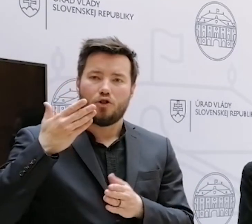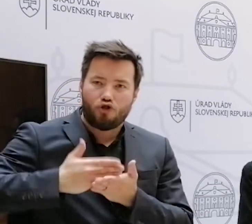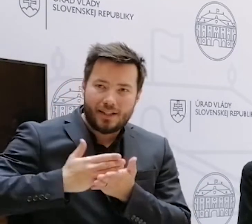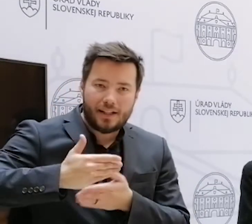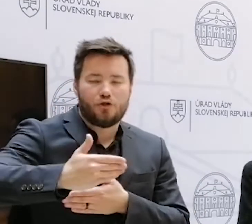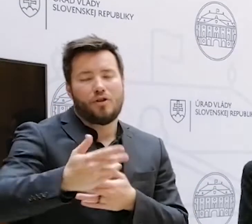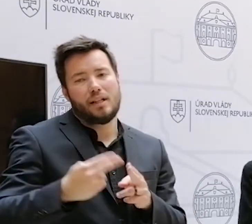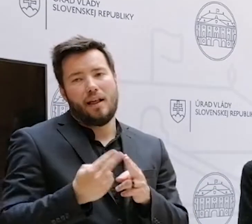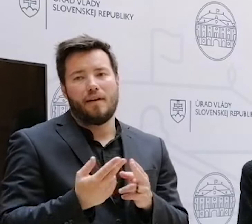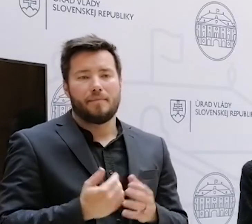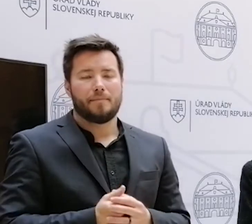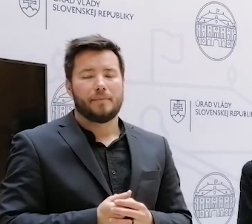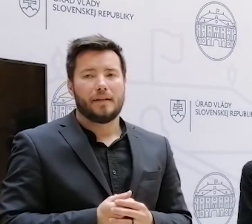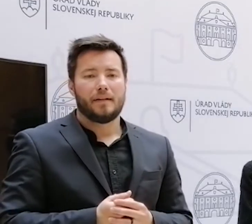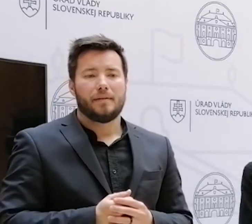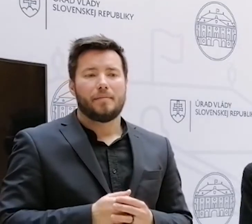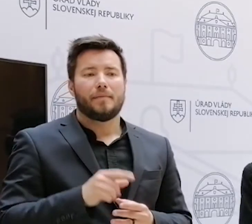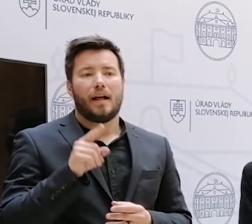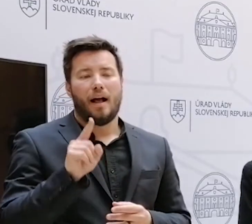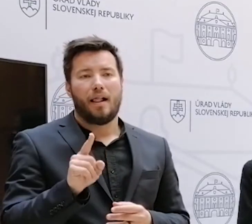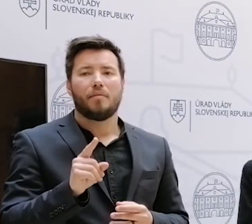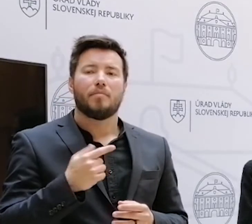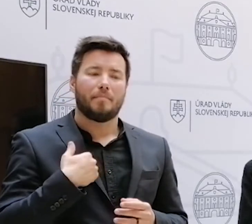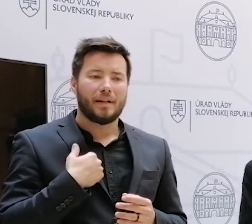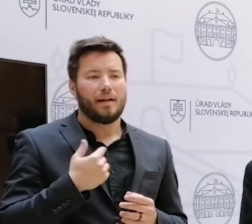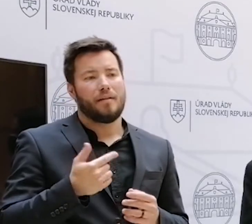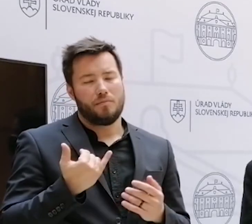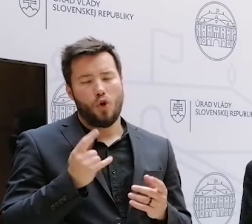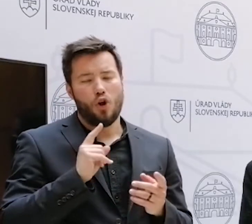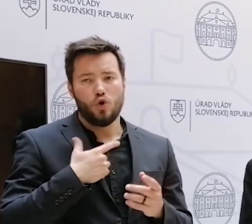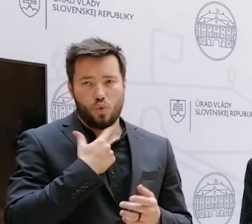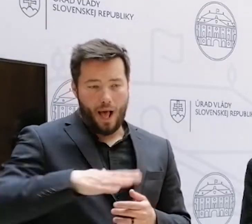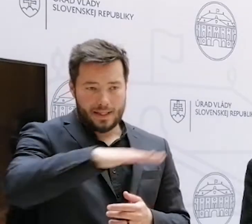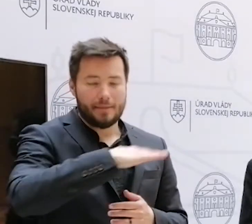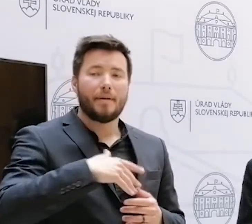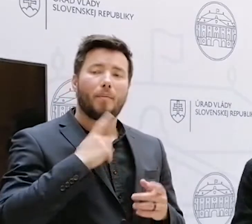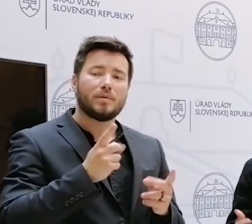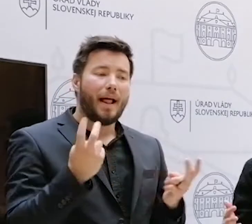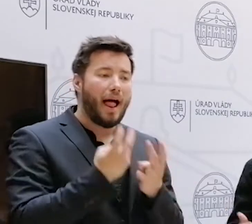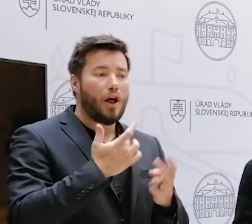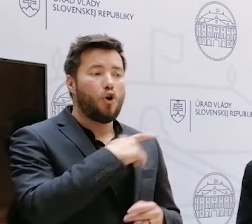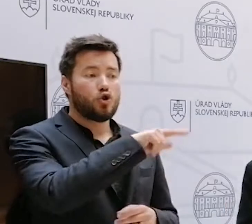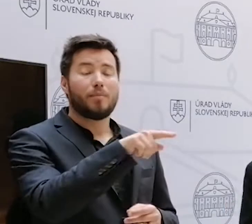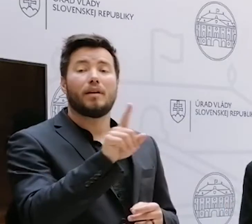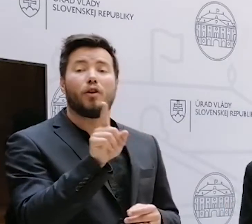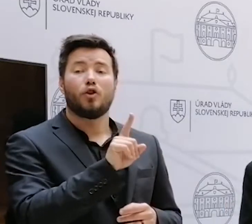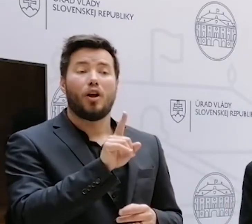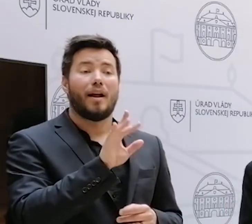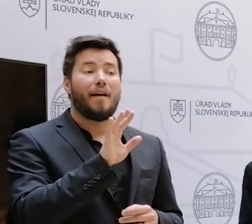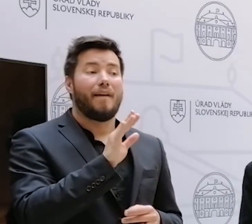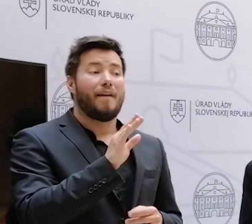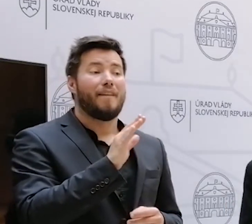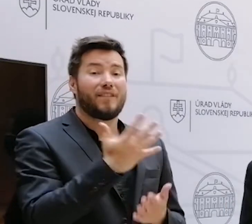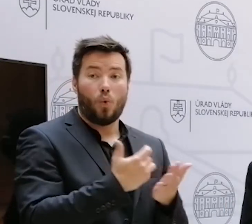dôsledne vlastne vylustrovali osoby, ktoré môžu mať výhody a mali by byť postihnuté v rámci